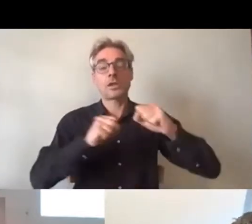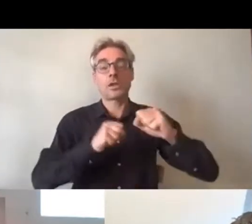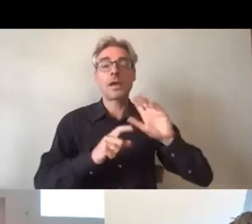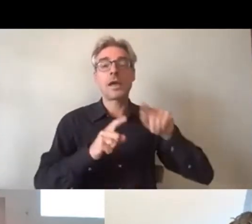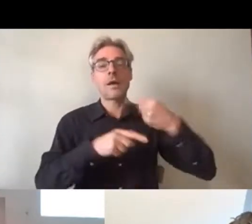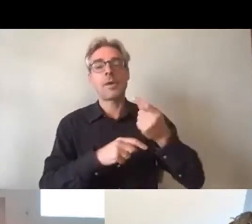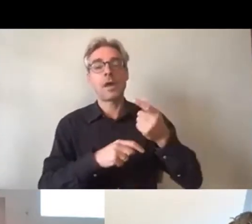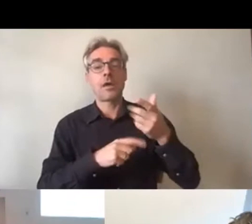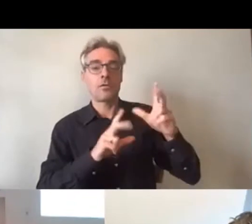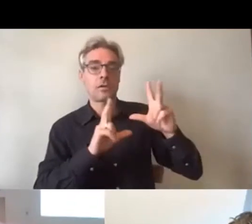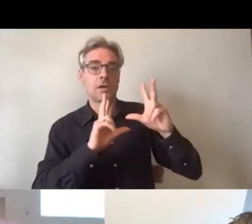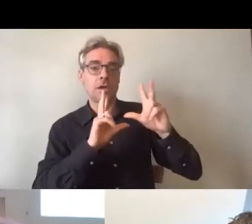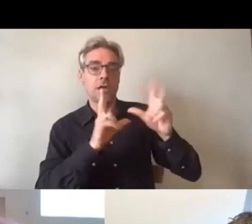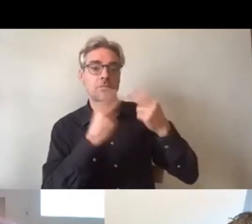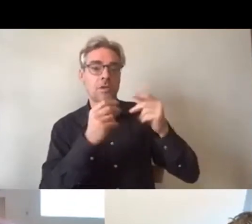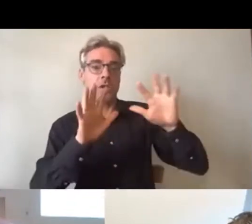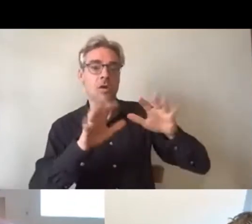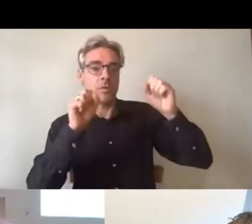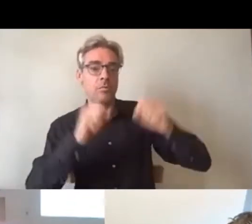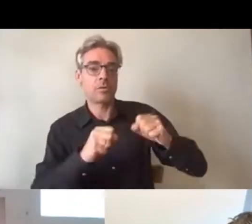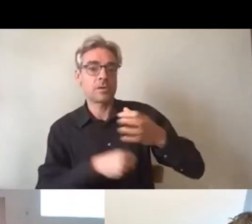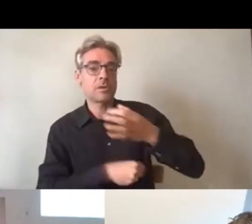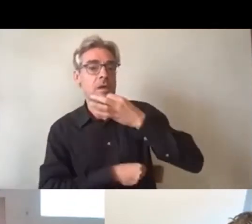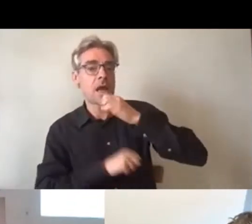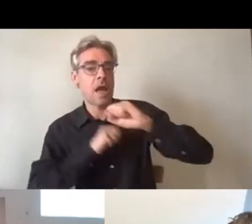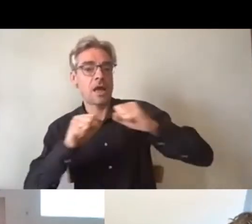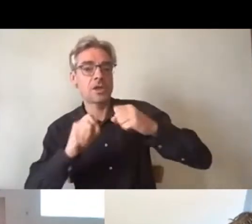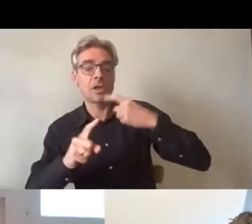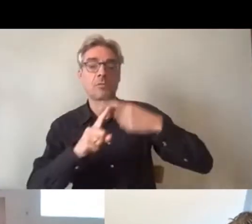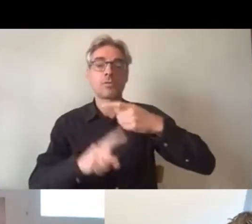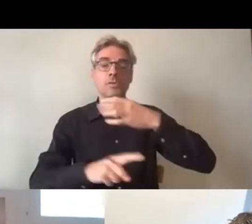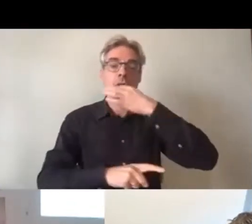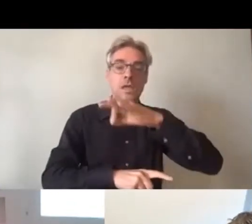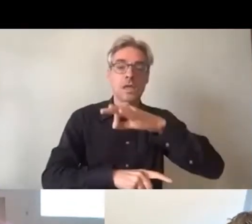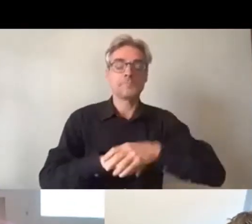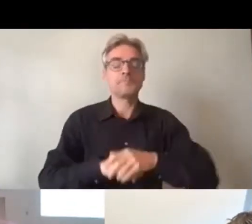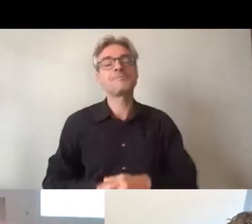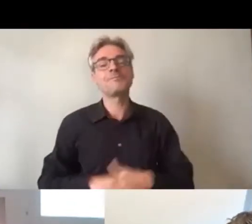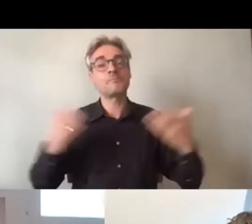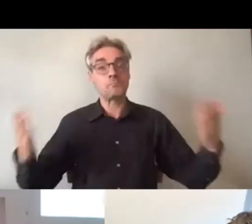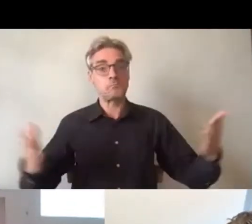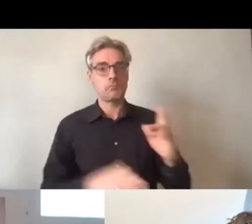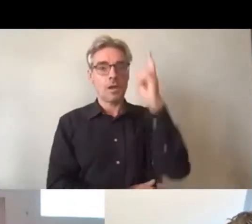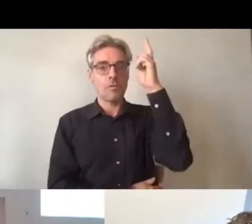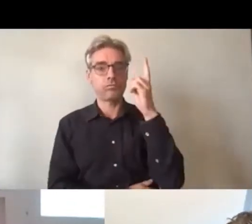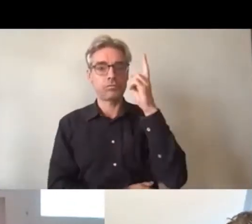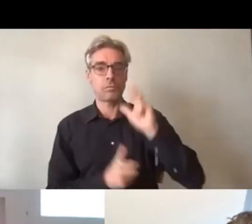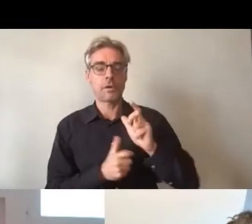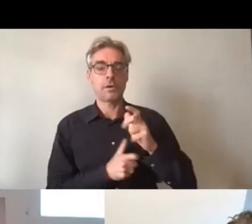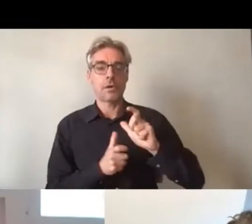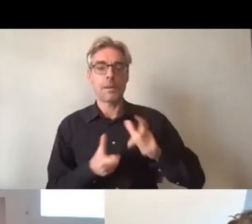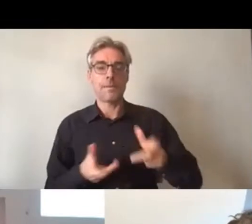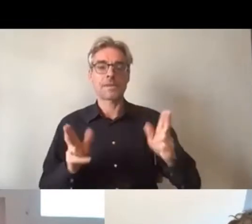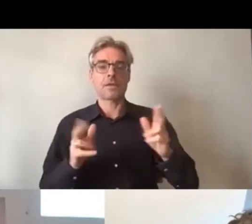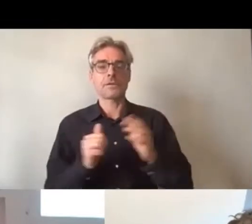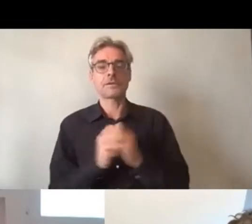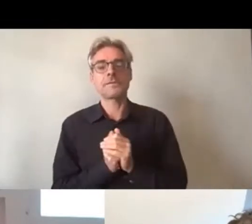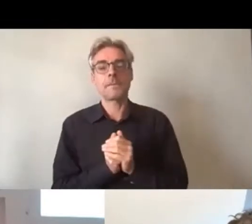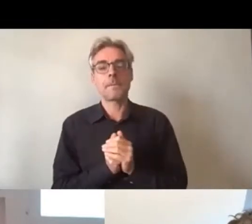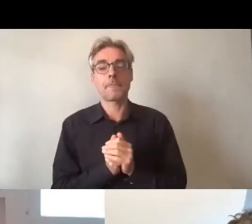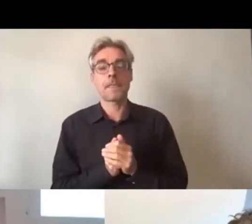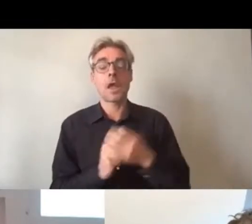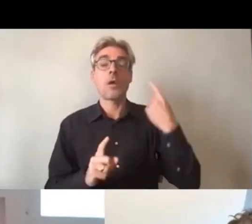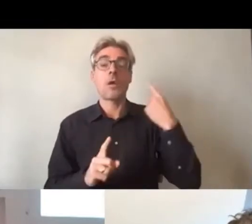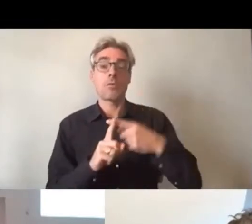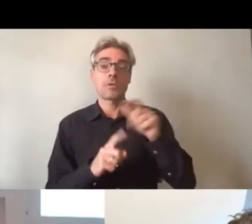travailler, agir et dire les choses ensemble. Je vous propose sans plus tarder de démarrer cette séquence. Vous dire également que cette